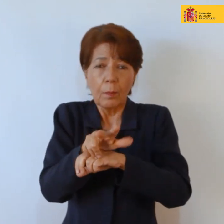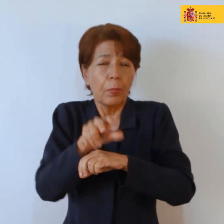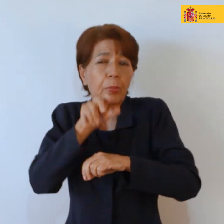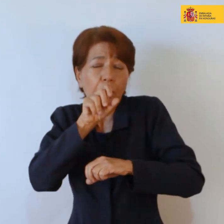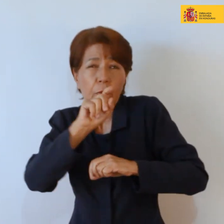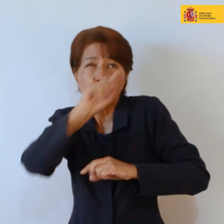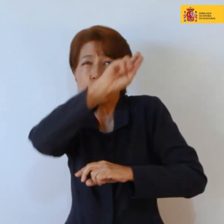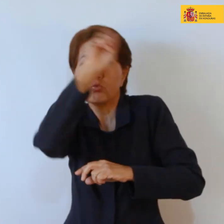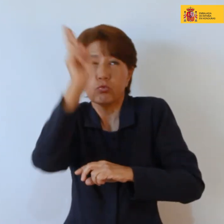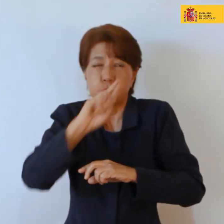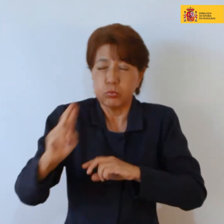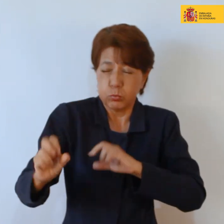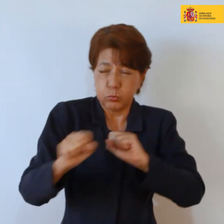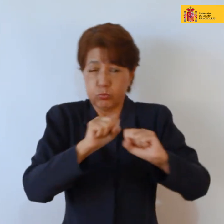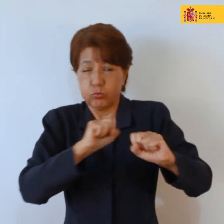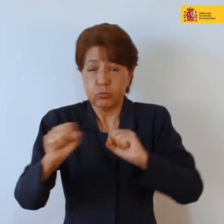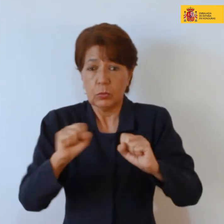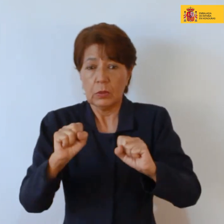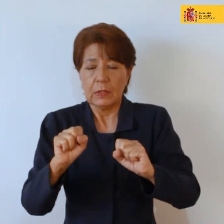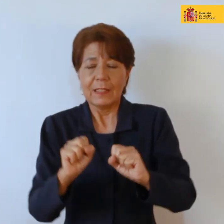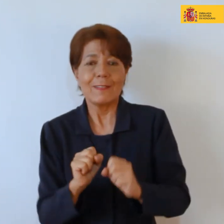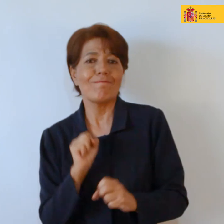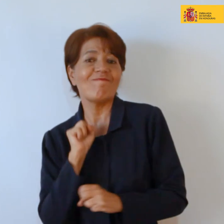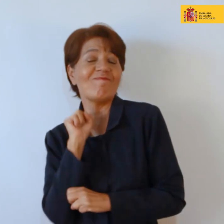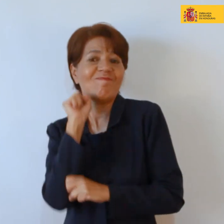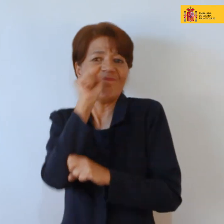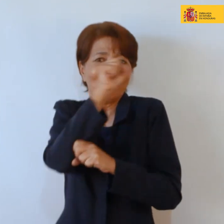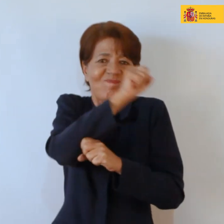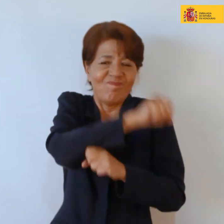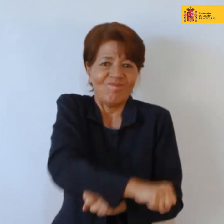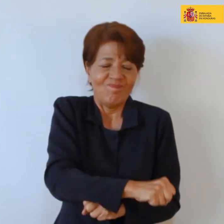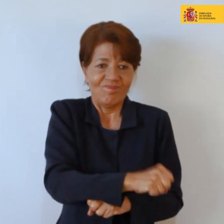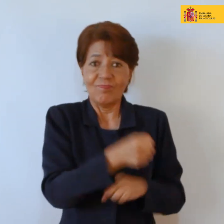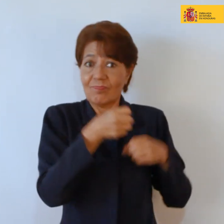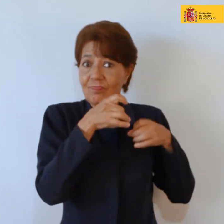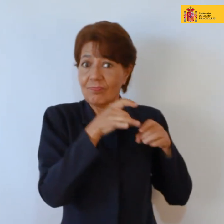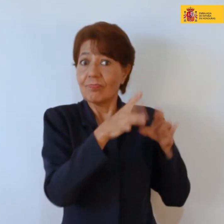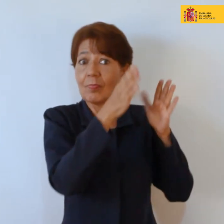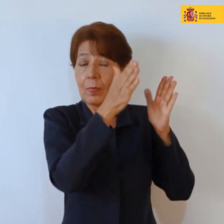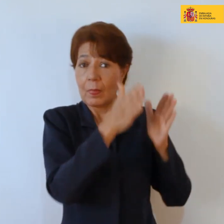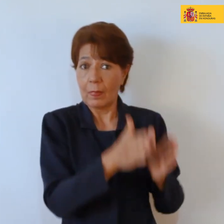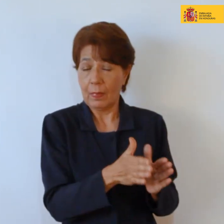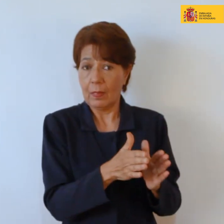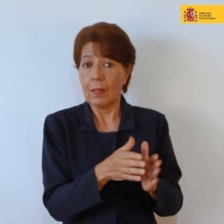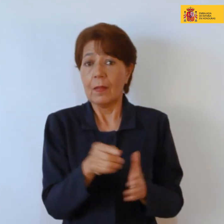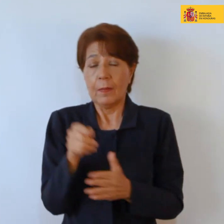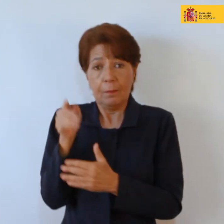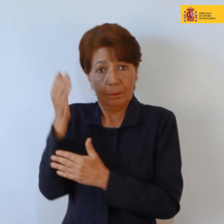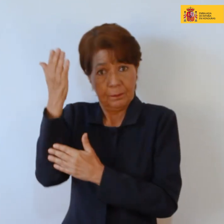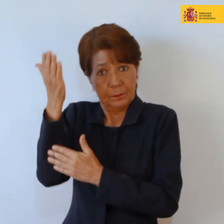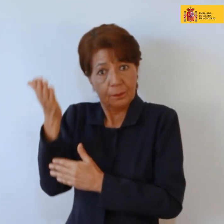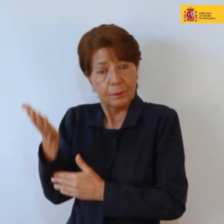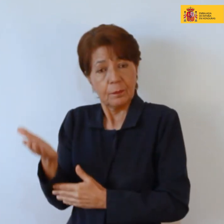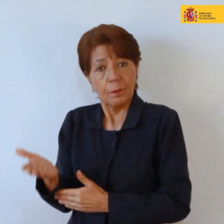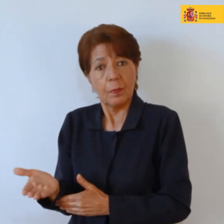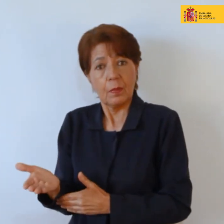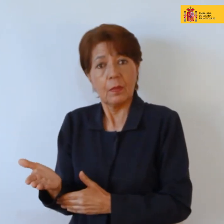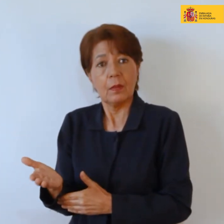y truenos capaces de vencer a sus enemigos y que es tiene una gran